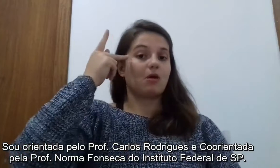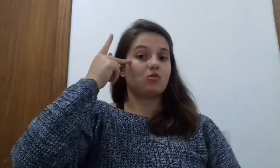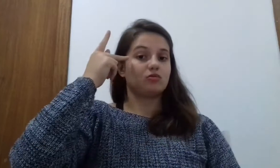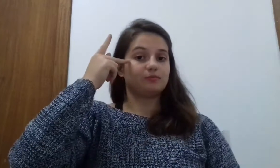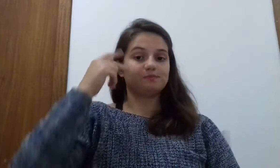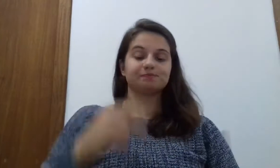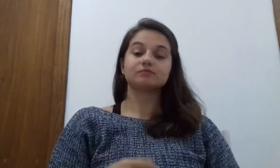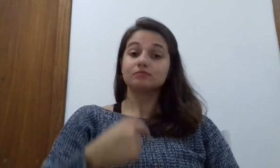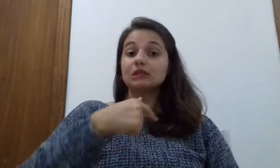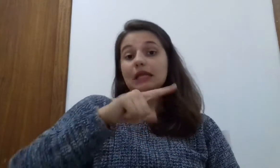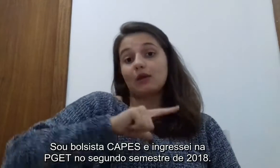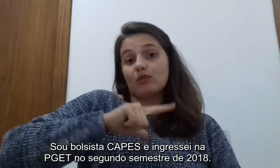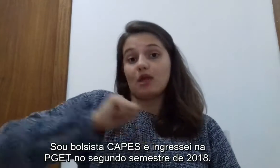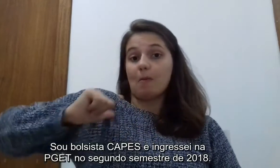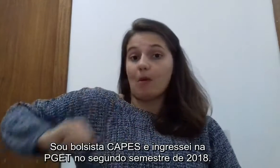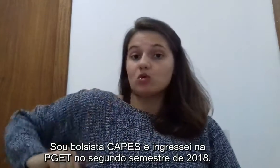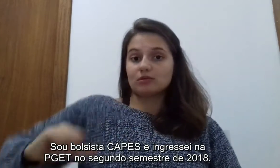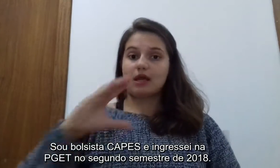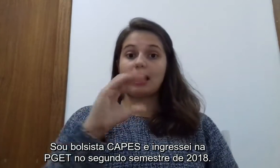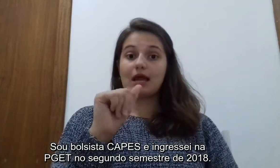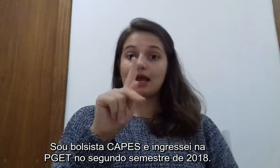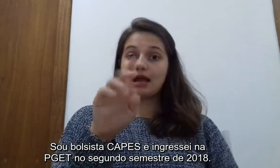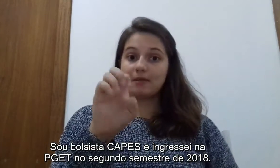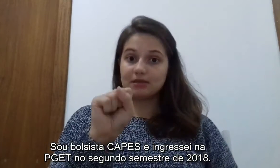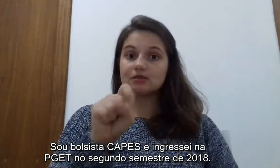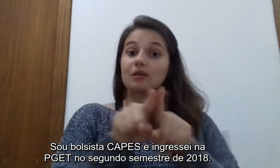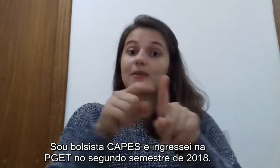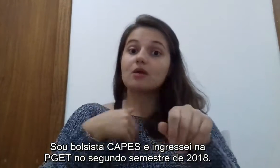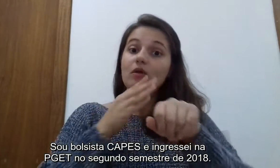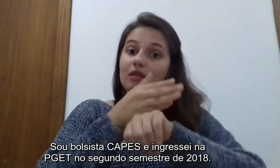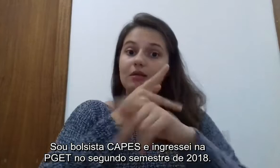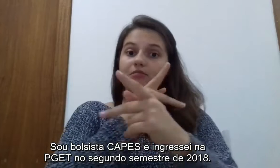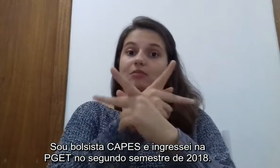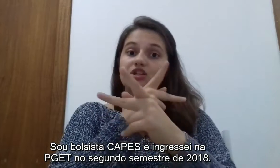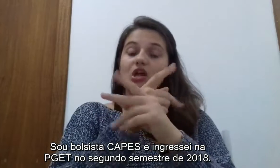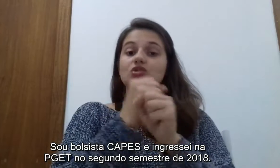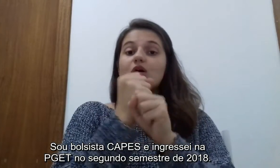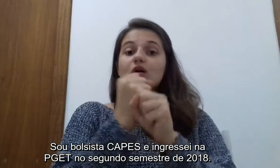Eu sou bolsa Stacaps e ingressei na APGET no segundo semestre de 2018.